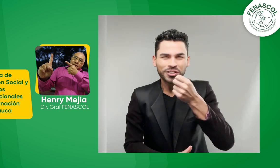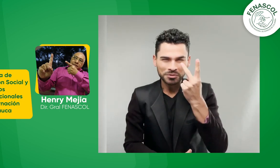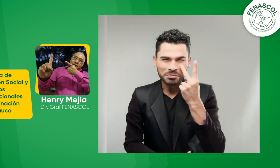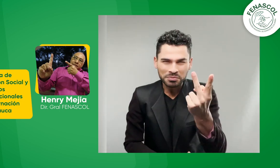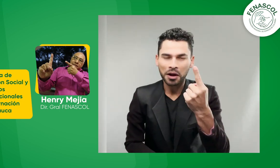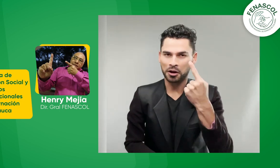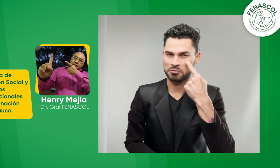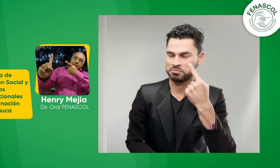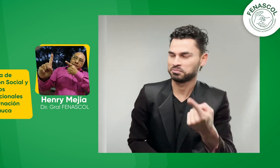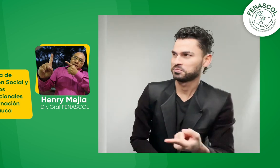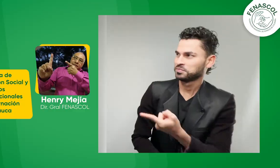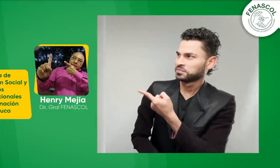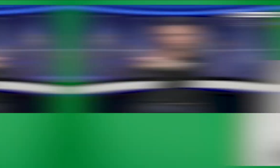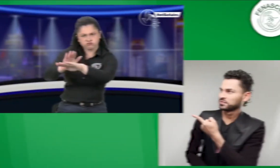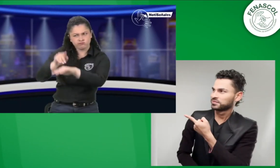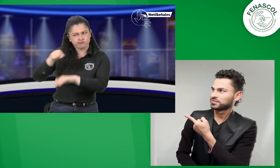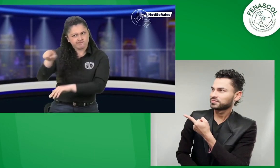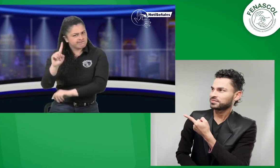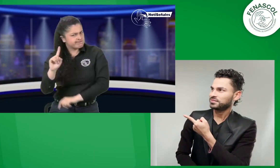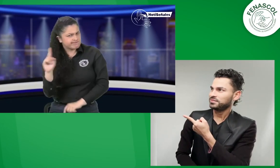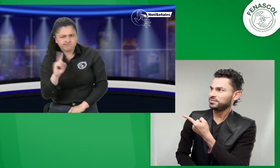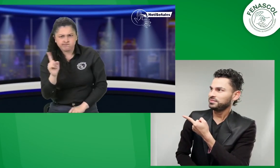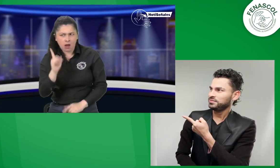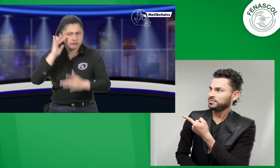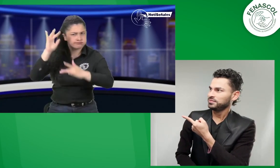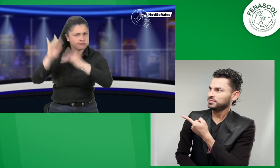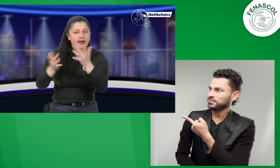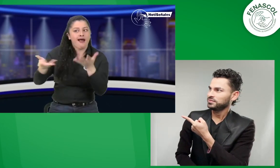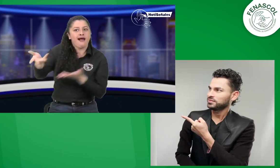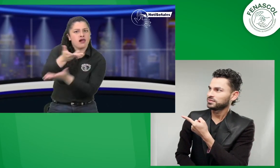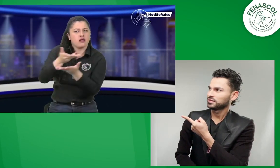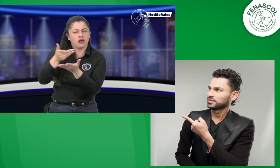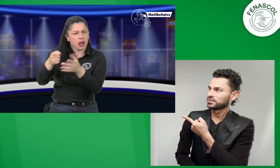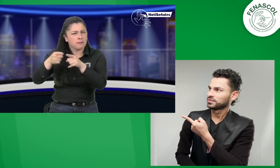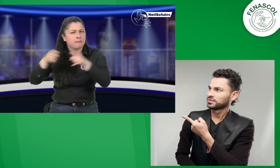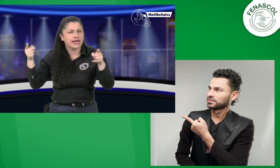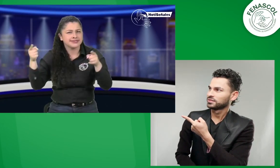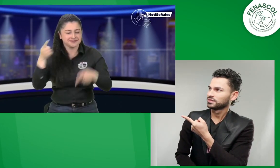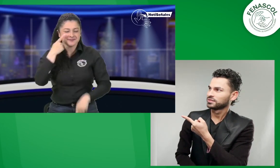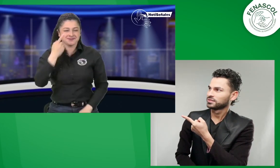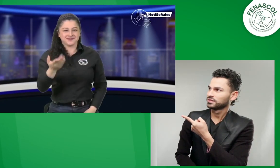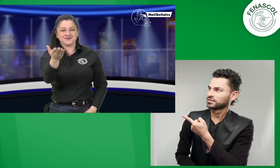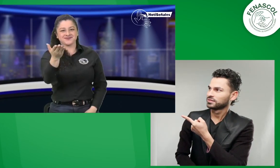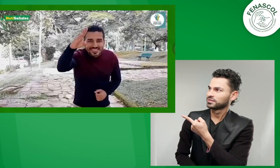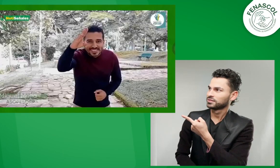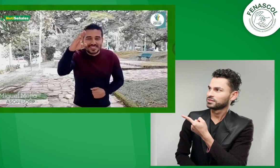Cauca, miremos Estaban dando el curso de lengua de señas